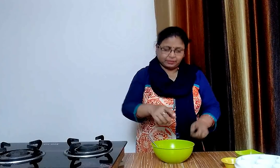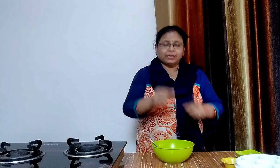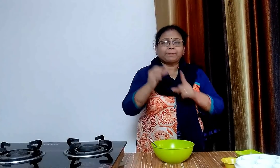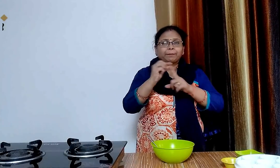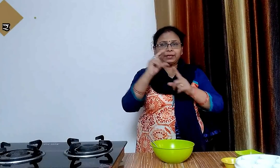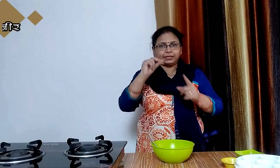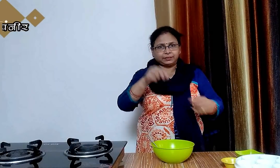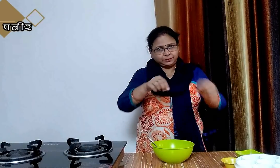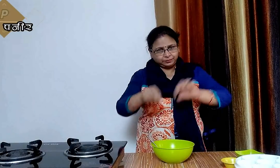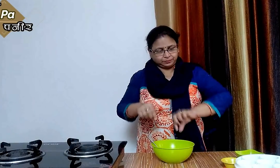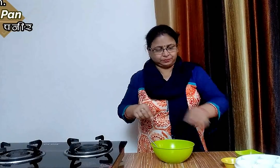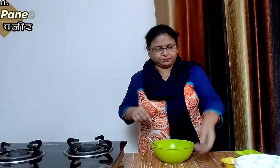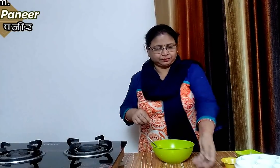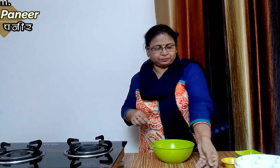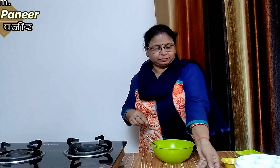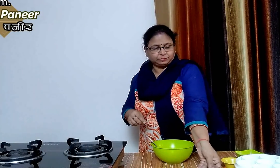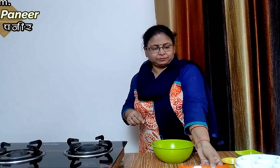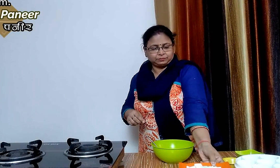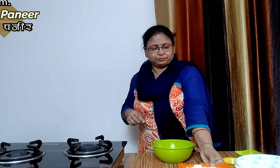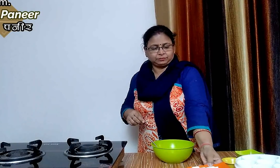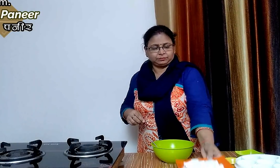अब इसमें डाइसोग्राम कटा हुआ पनीर डालेंगे